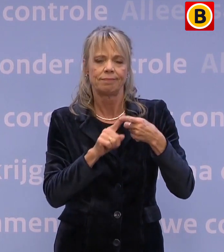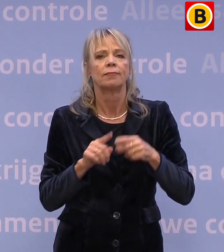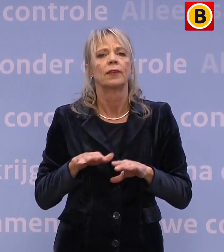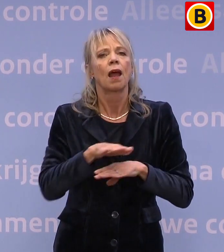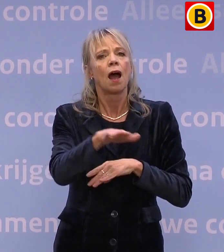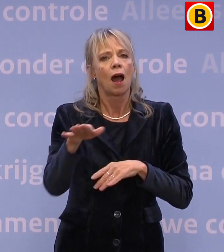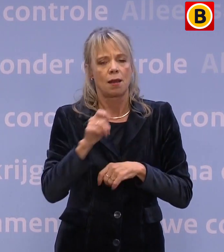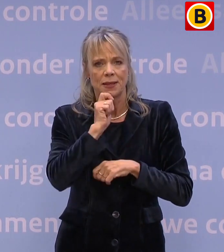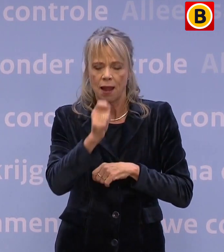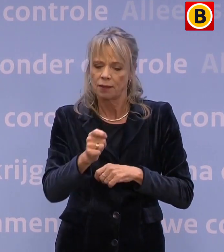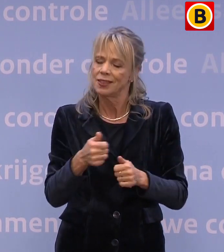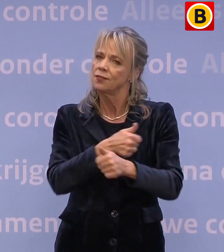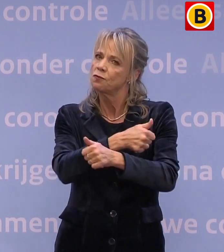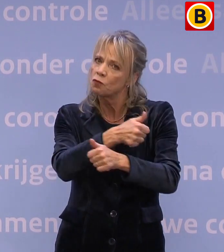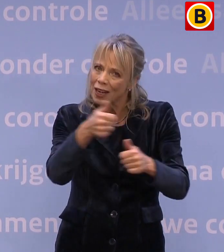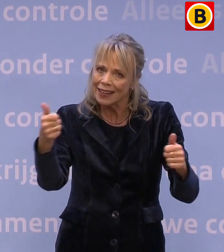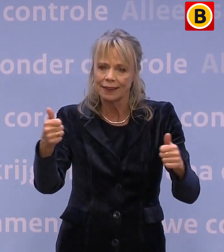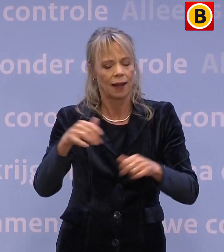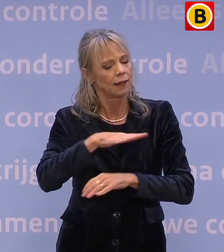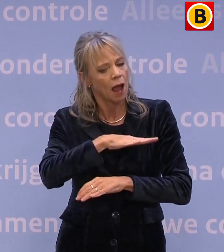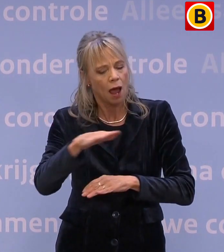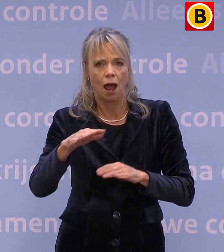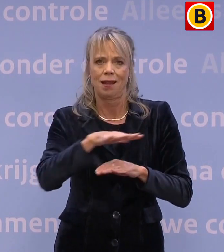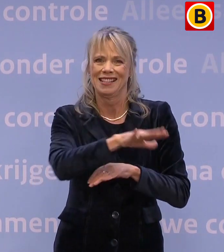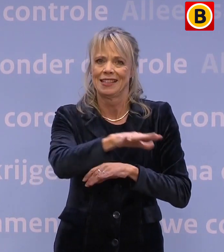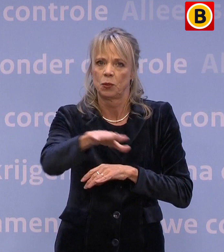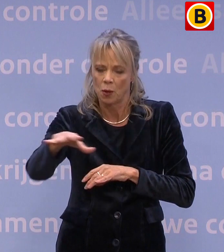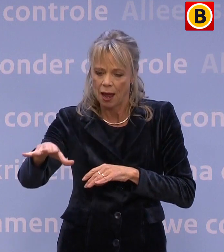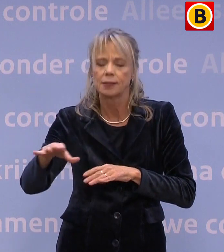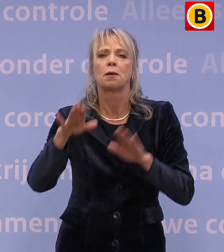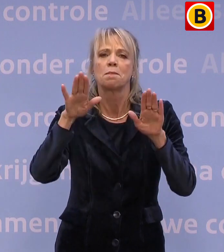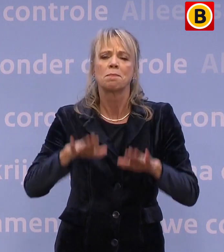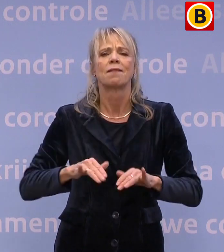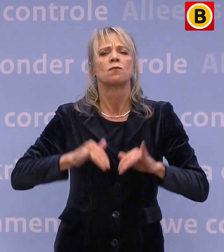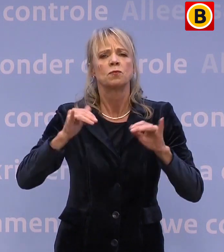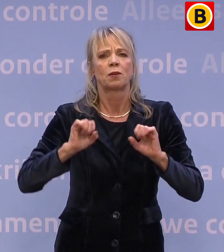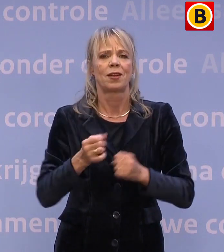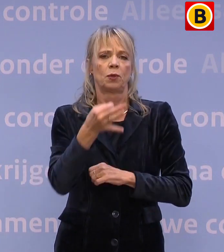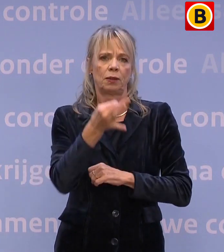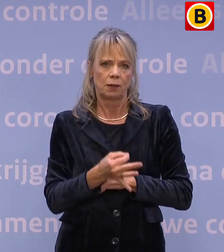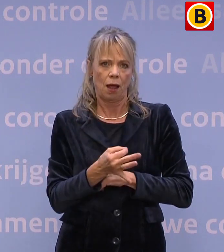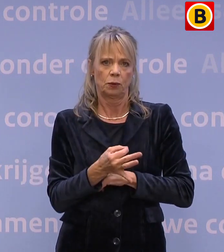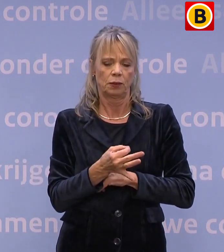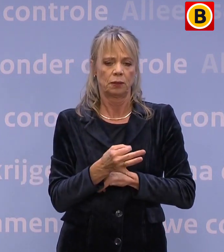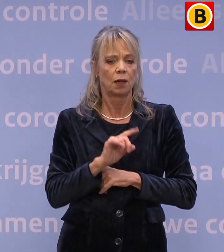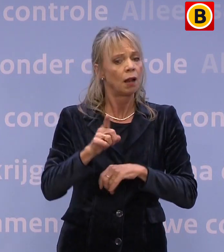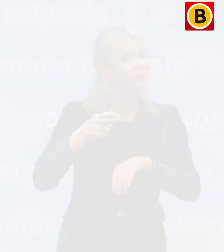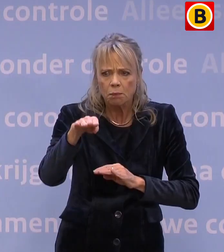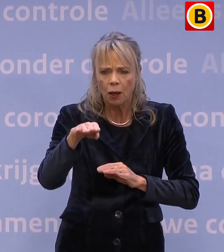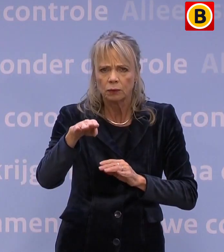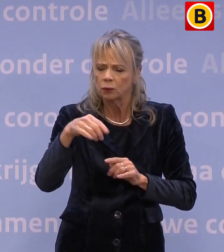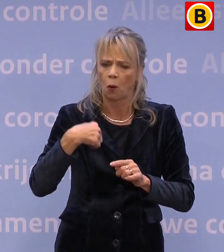advies wordt voor iedereen in elke situatie, blijf zoveel mogelijk thuis en vermijd niet noodzakelijke reizen.